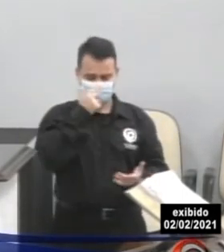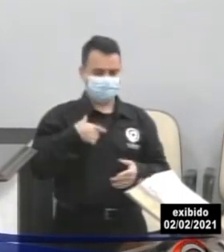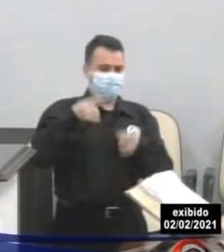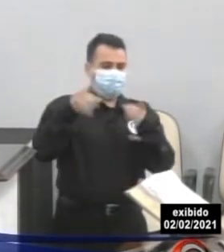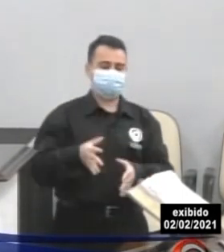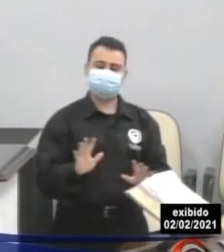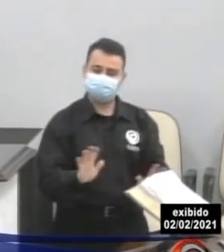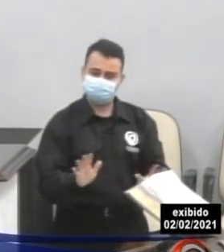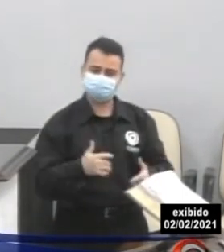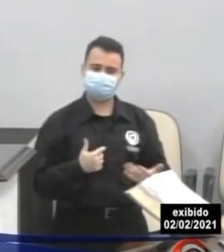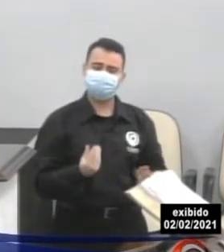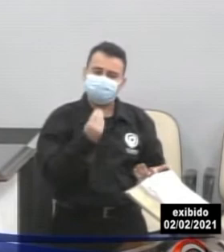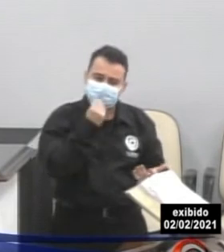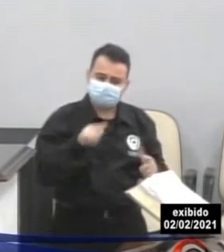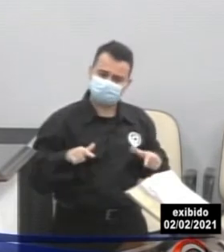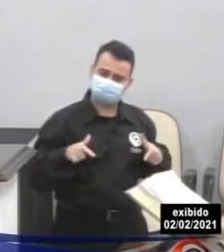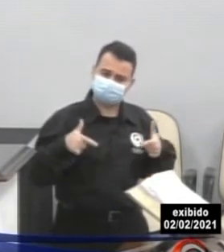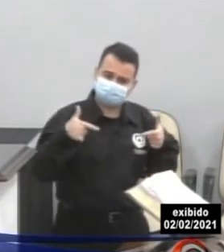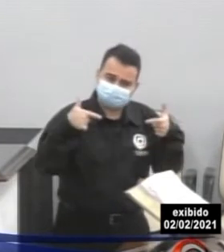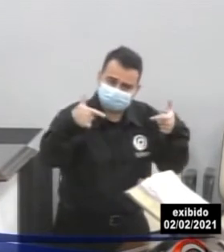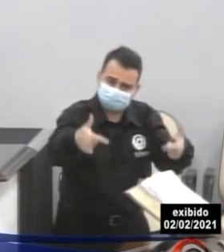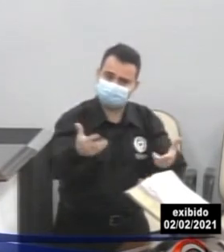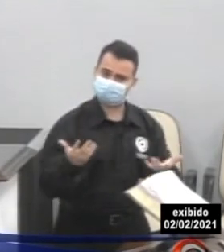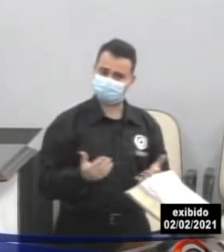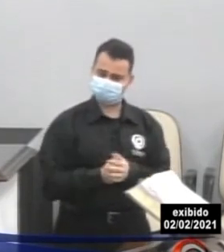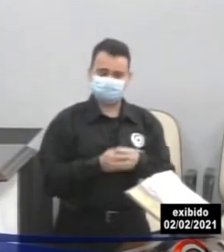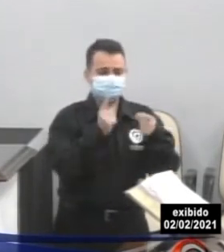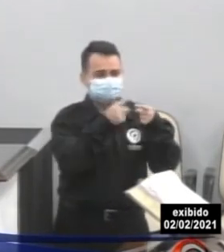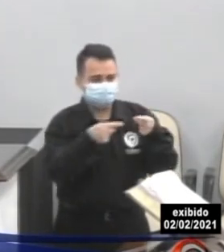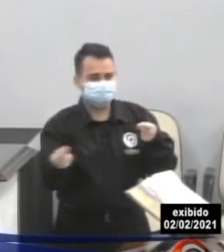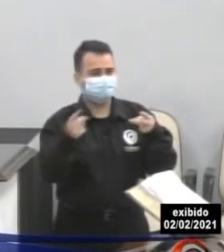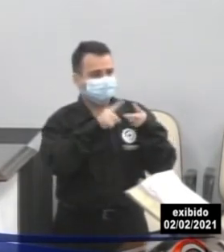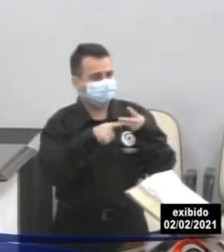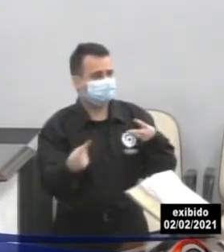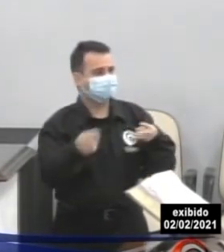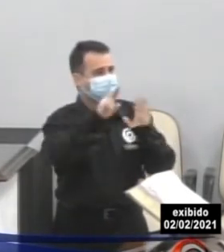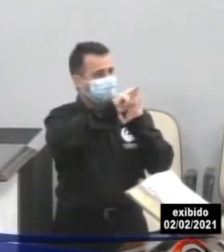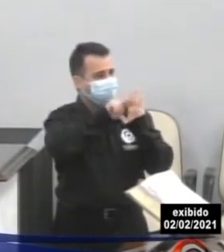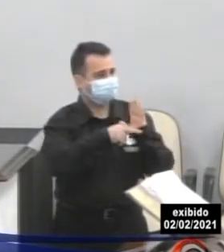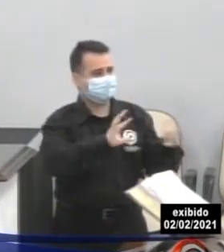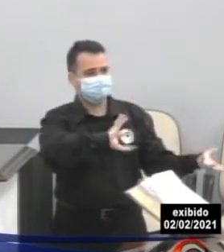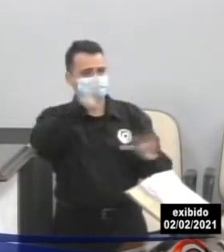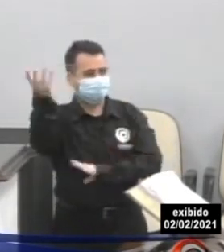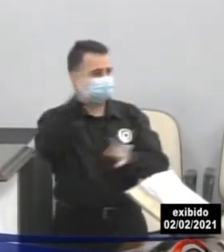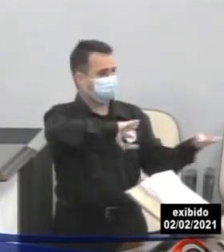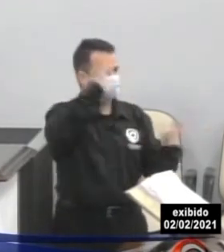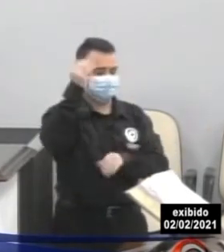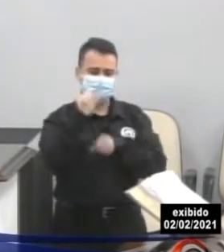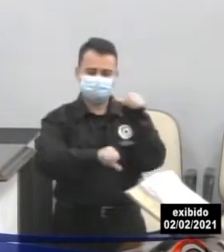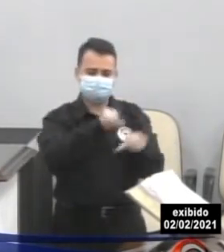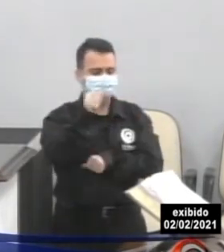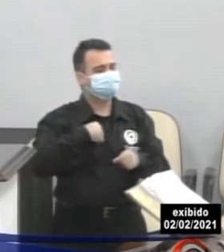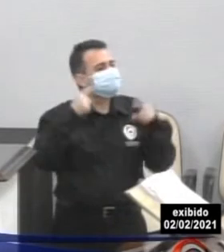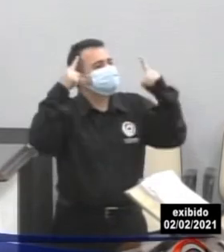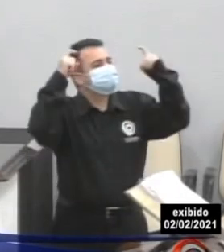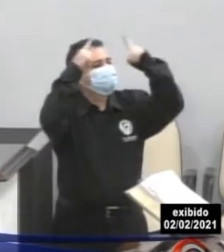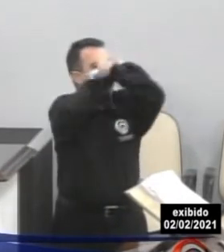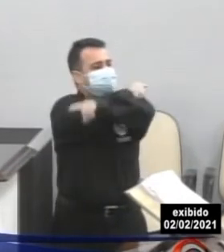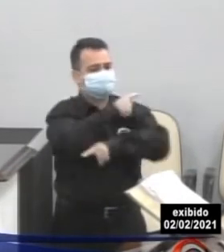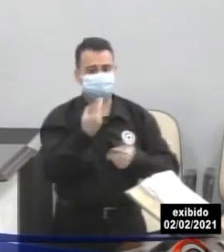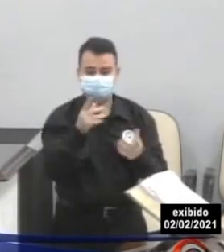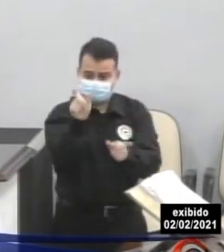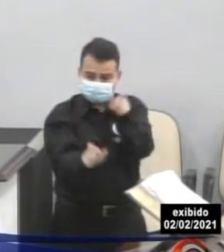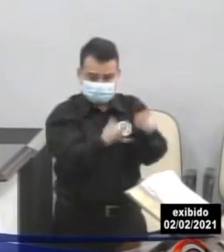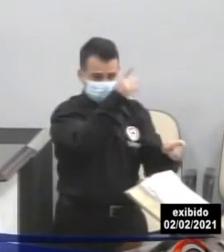Precisamos ter a capacidade de trabalhar, toda semana uma reclassificação diferente, é muito difícil. Imagina como é que fica a cabeça do